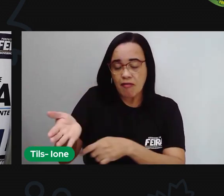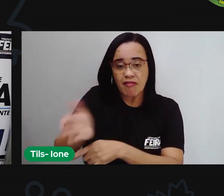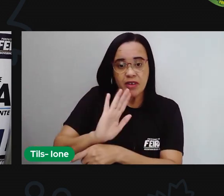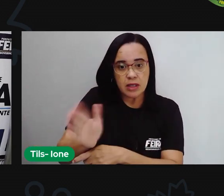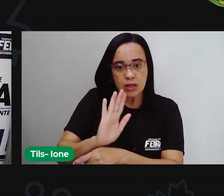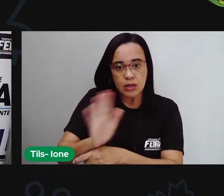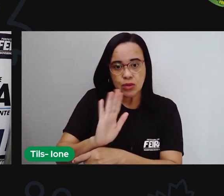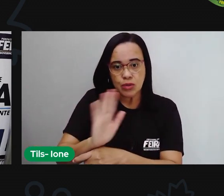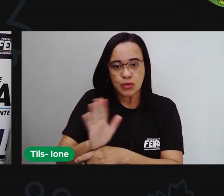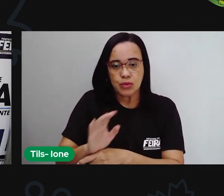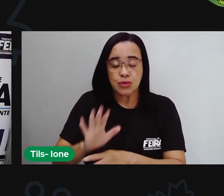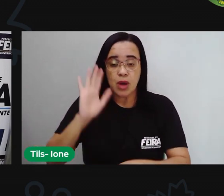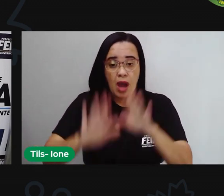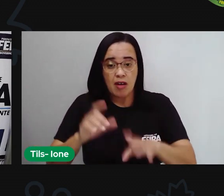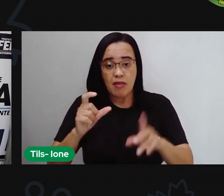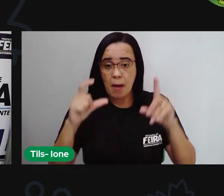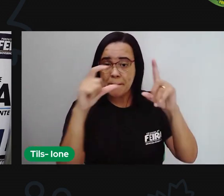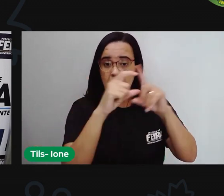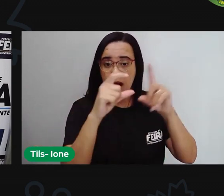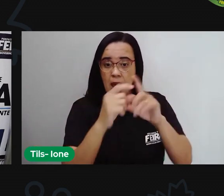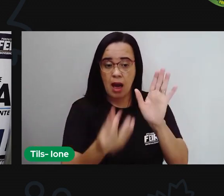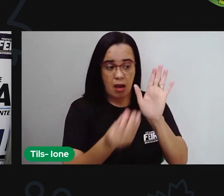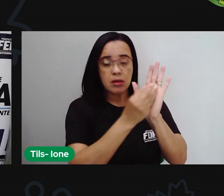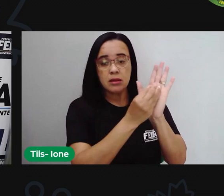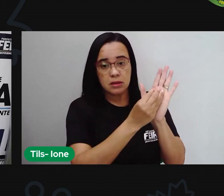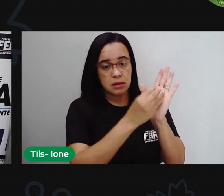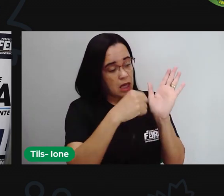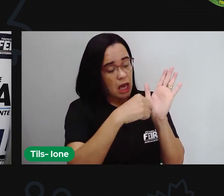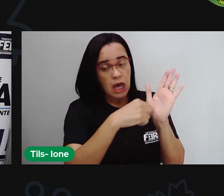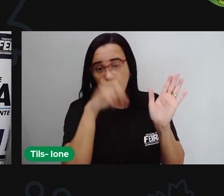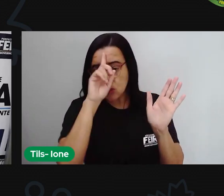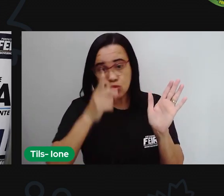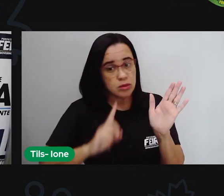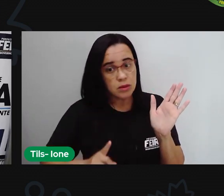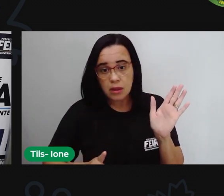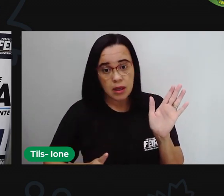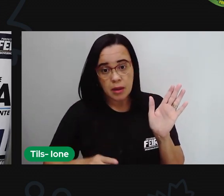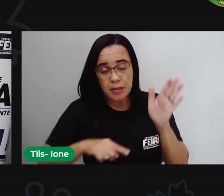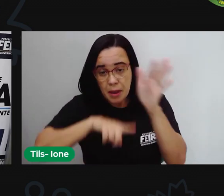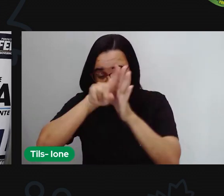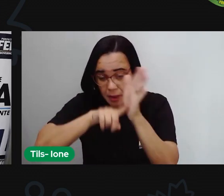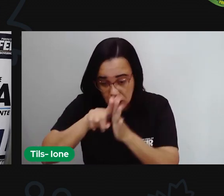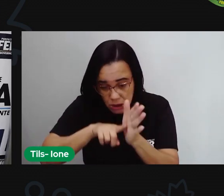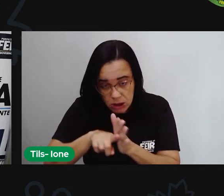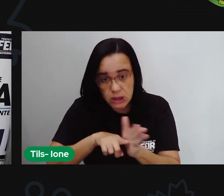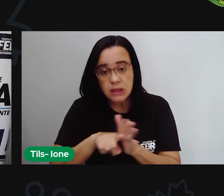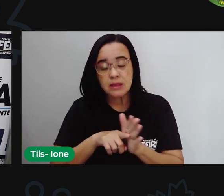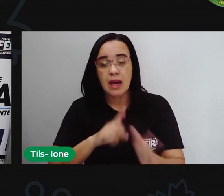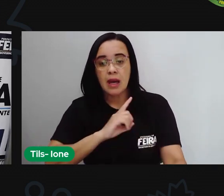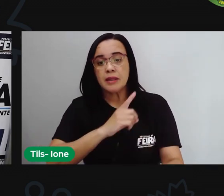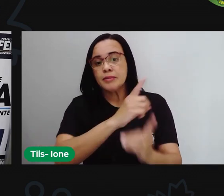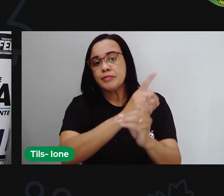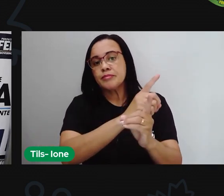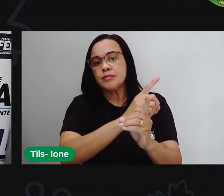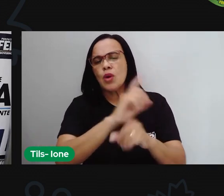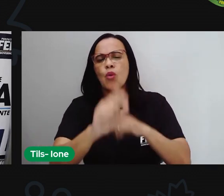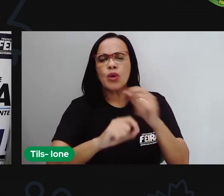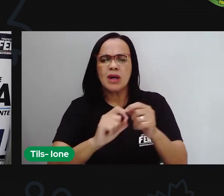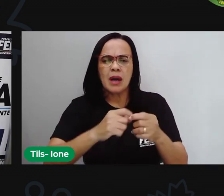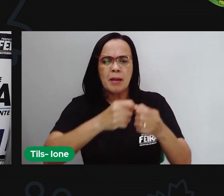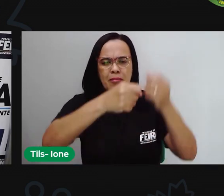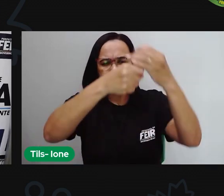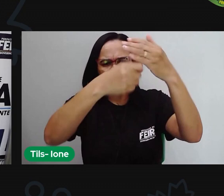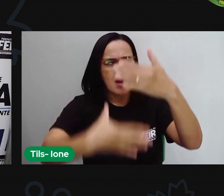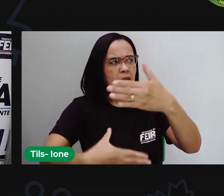às vezes a gente digita ou fala né alguma palavra quando quer pesquisar um assunto e a internet nos dá uma lista